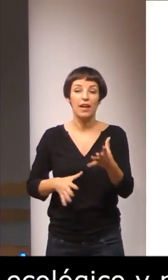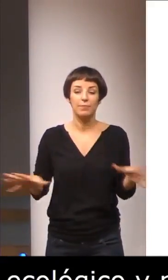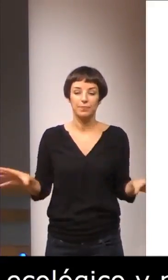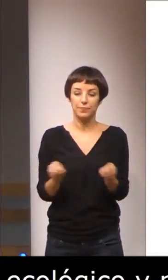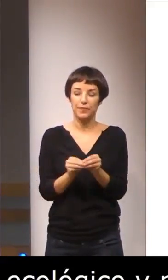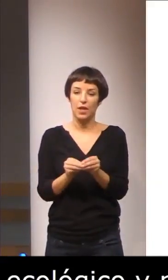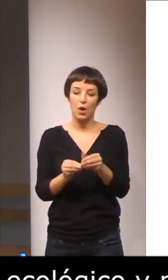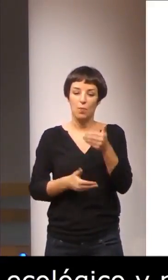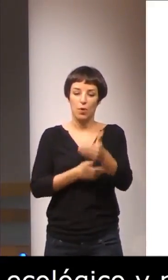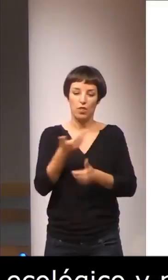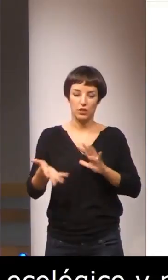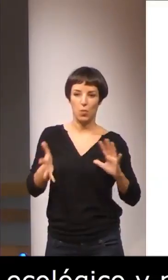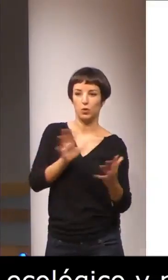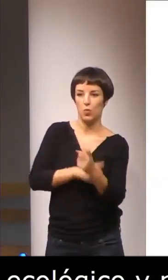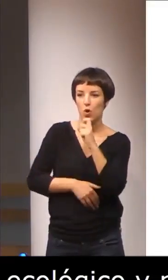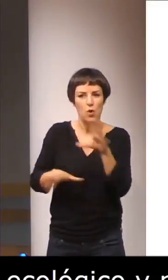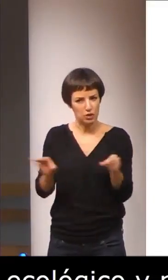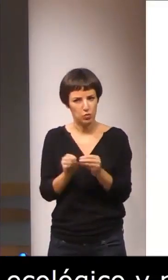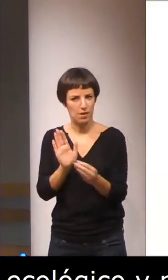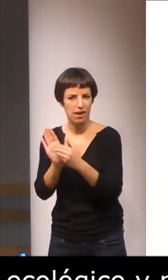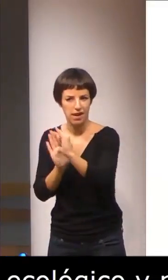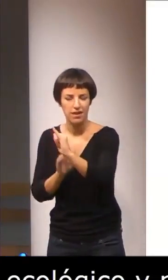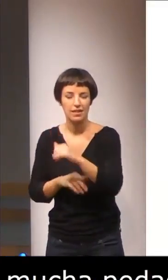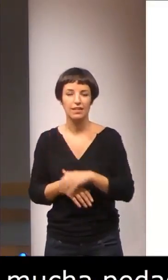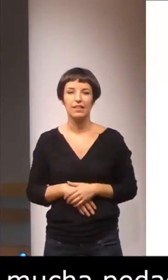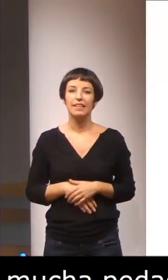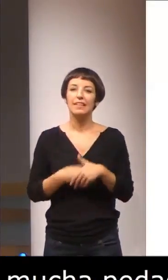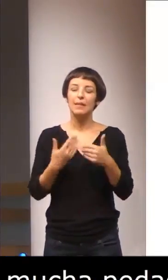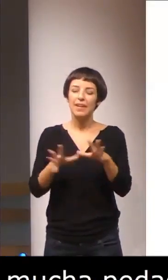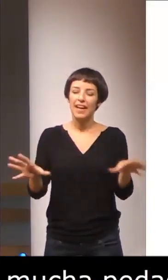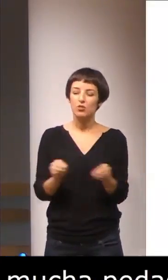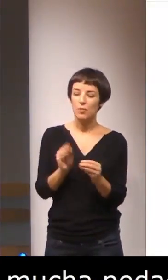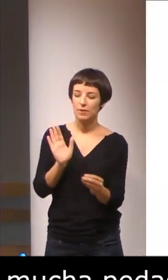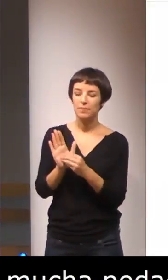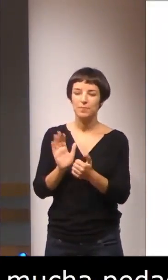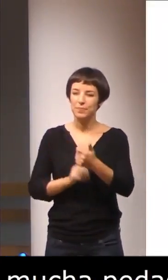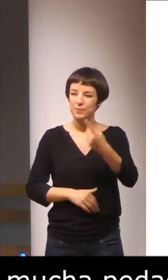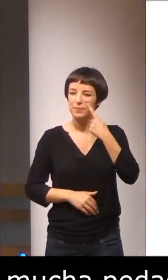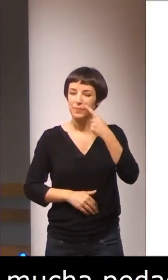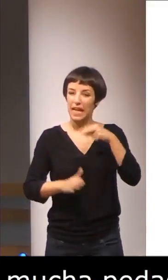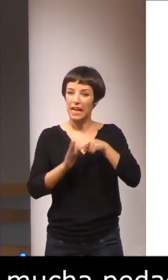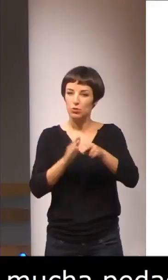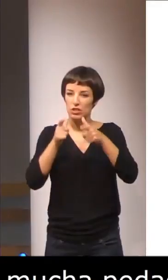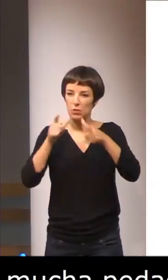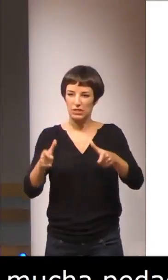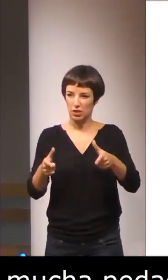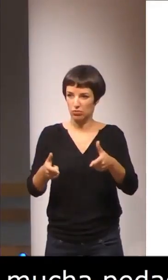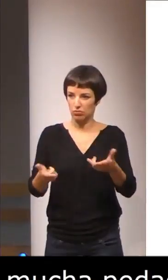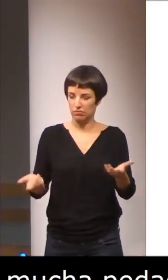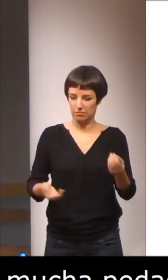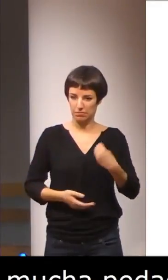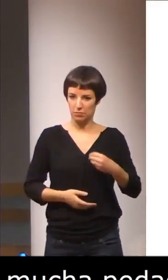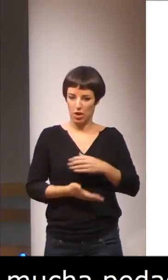evolutivos, una síntesis, también un resumen, de los principales recursos lingüísticos de que dispone